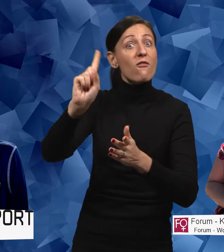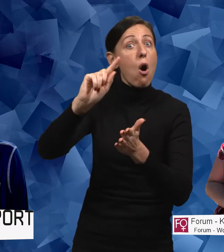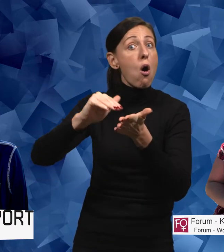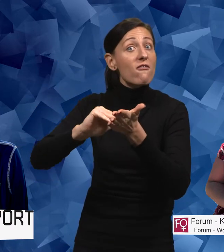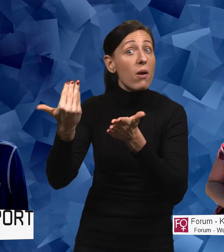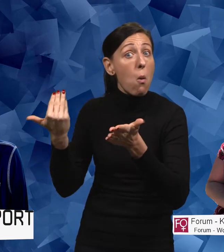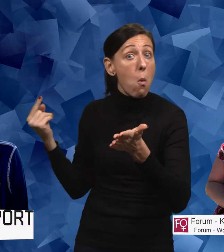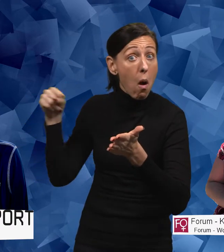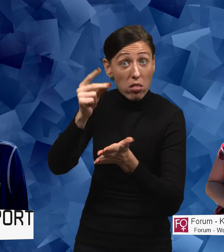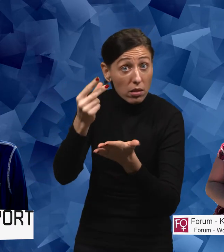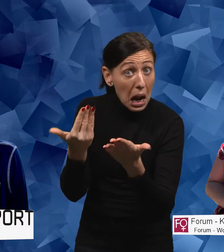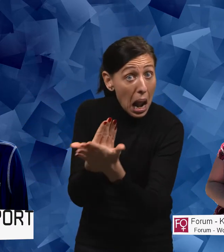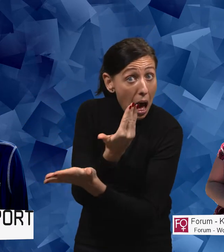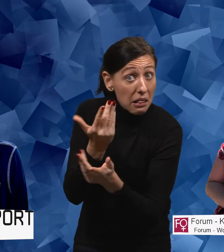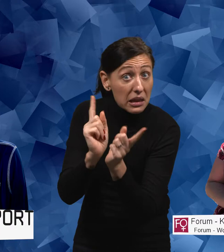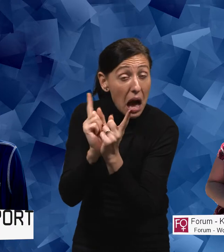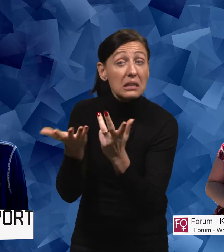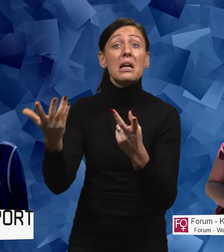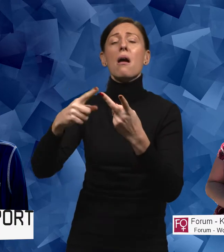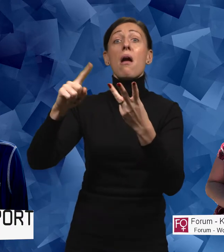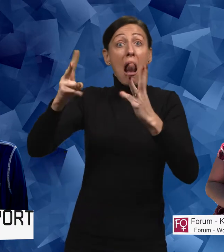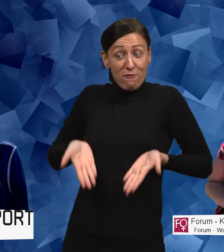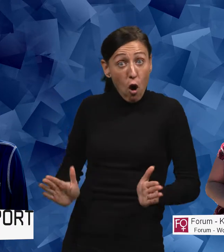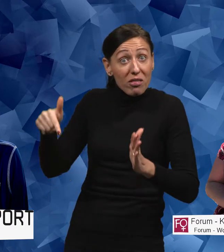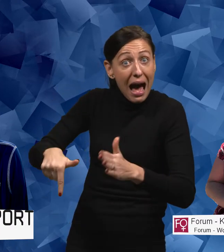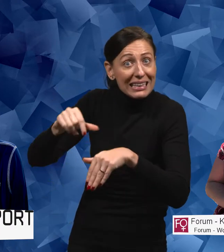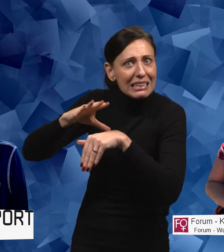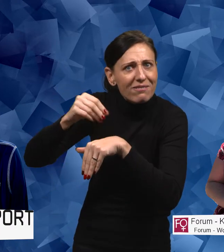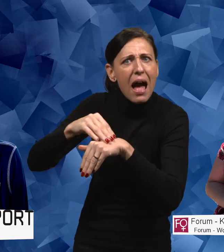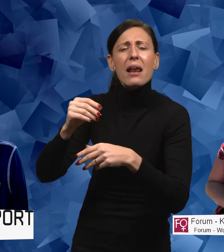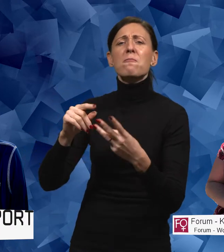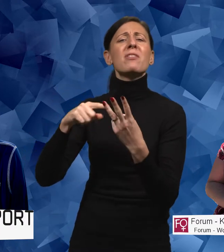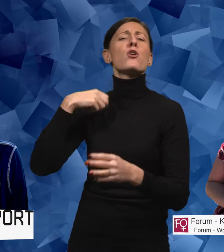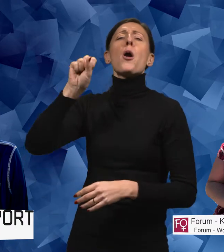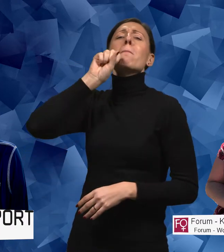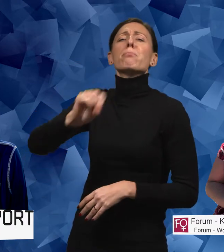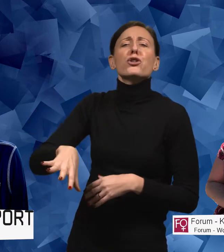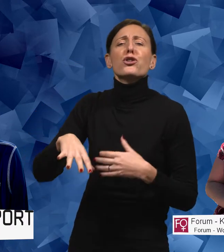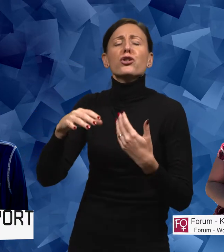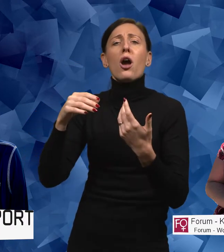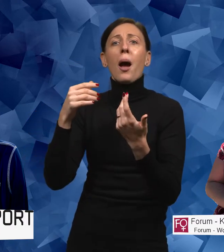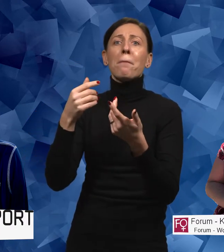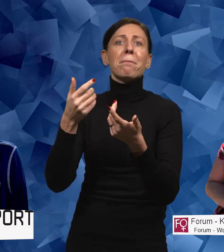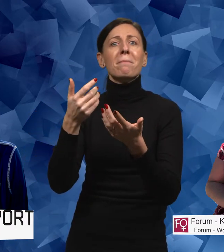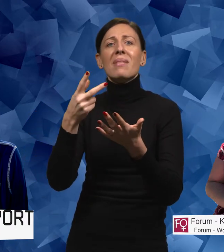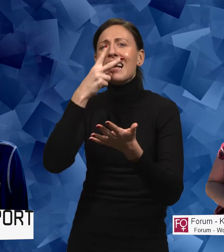man kommer ifrån ett annat land från början eller om man är född i Sverige eller inte bryr oss om ifall att